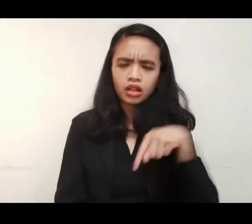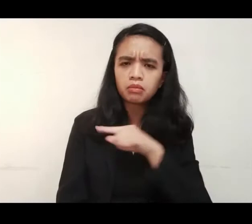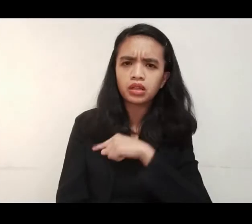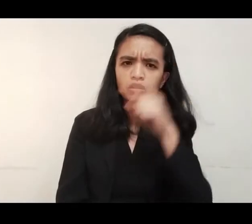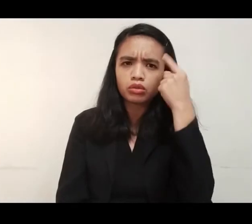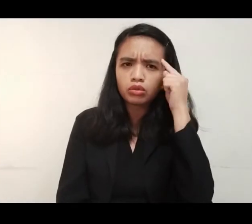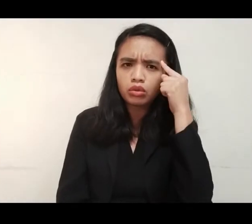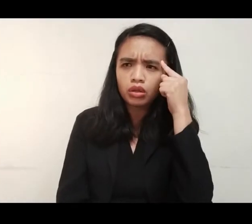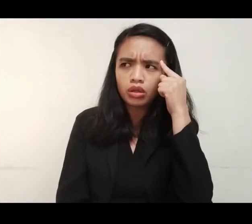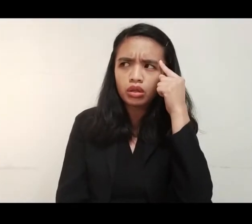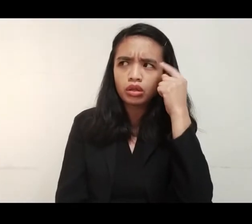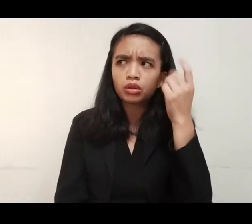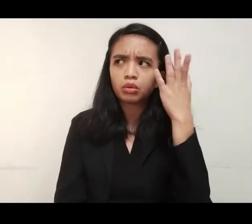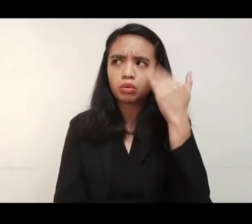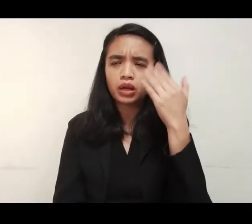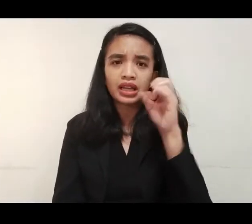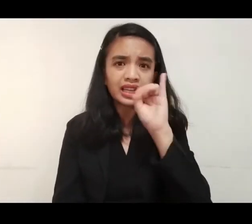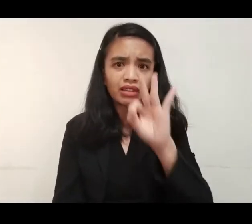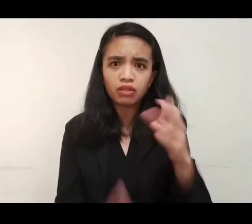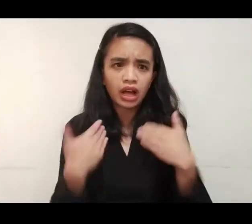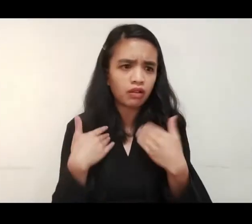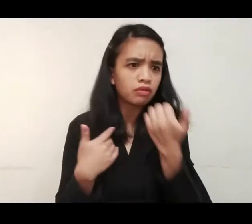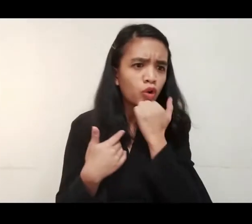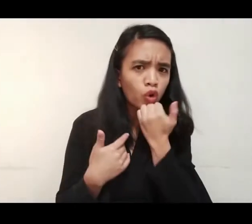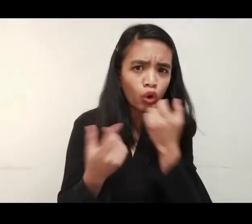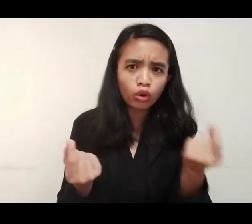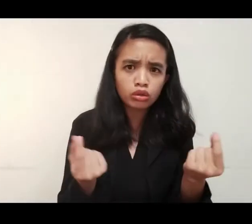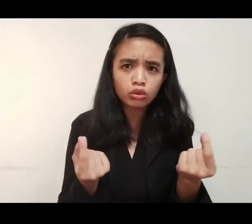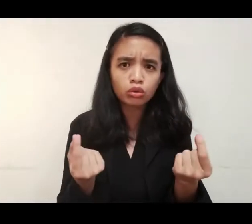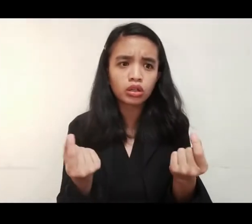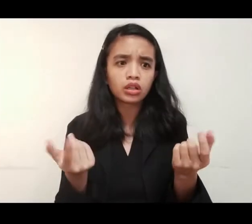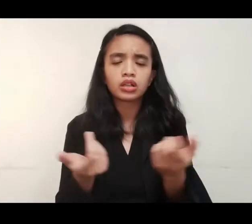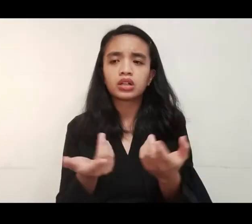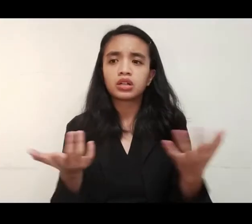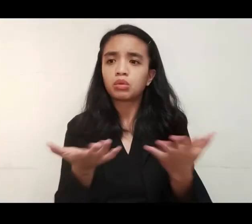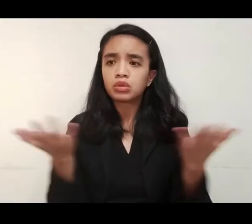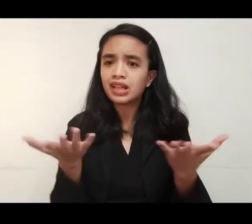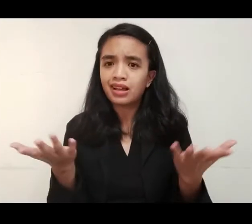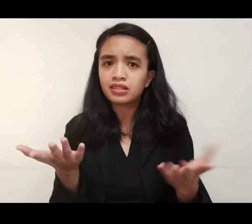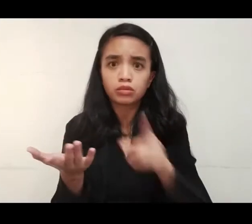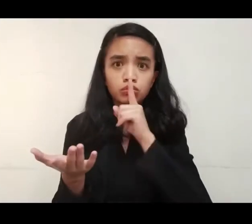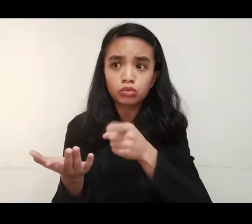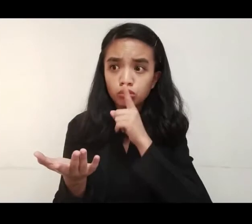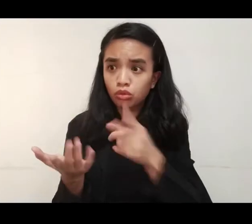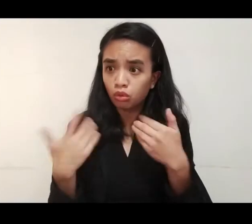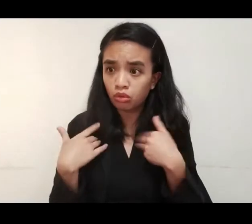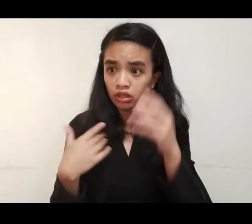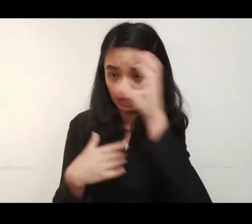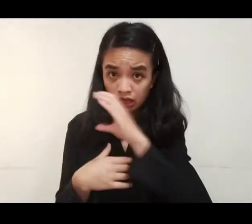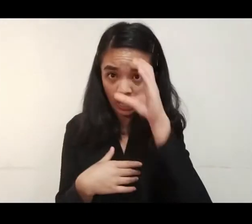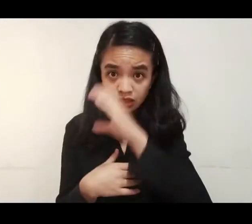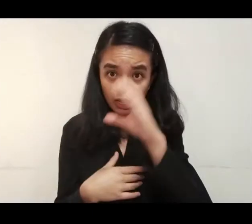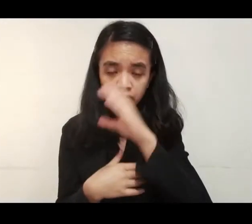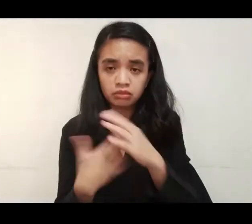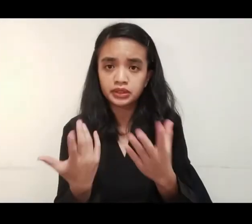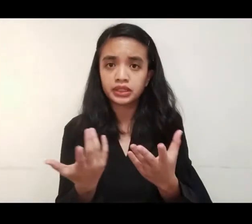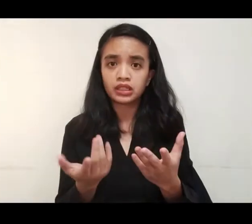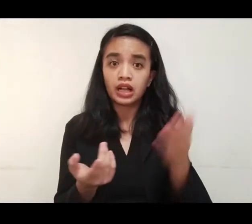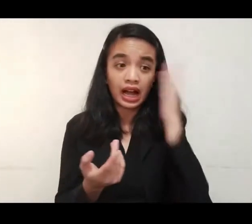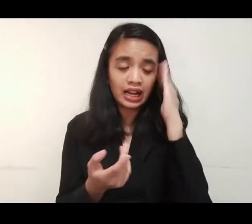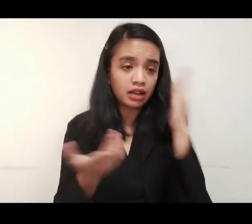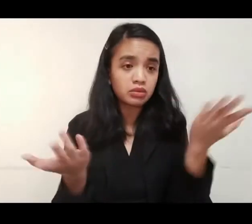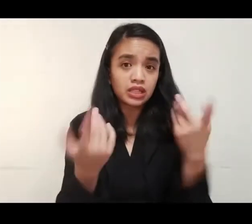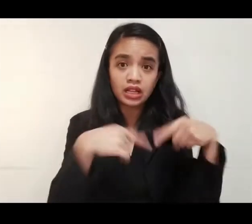Nagtataka po kami kung mag-unaba, kung mag-unaba, doon ba sila unang naghanap, doon ba sila unang